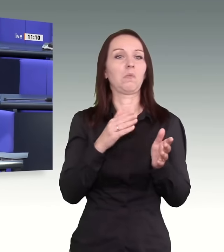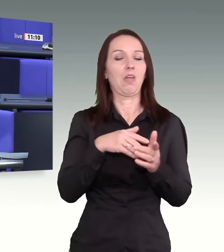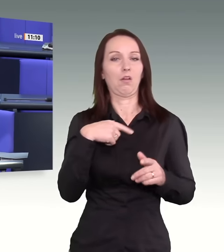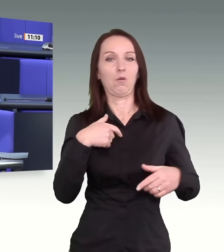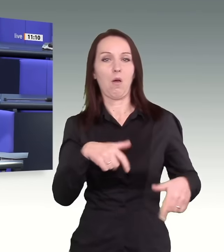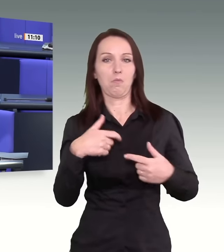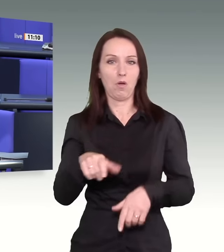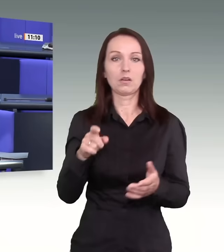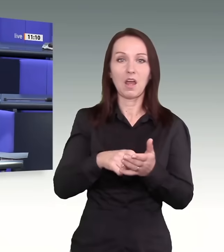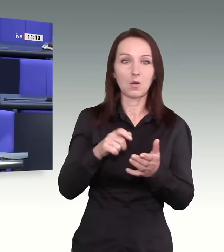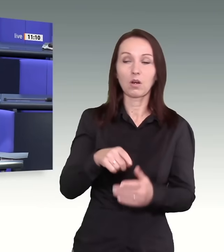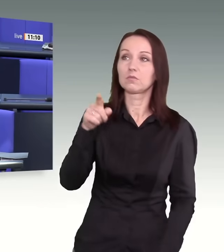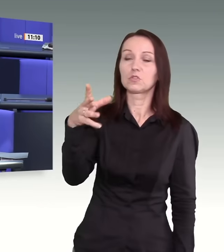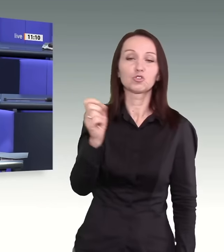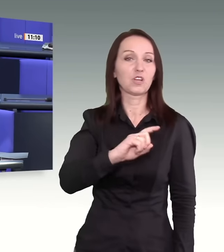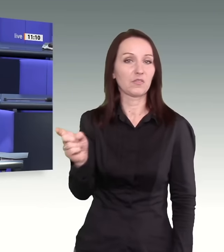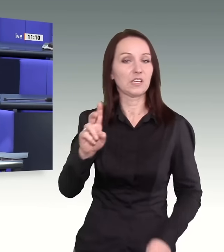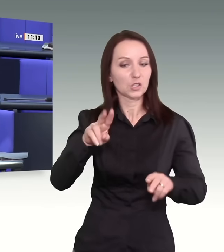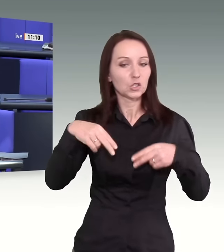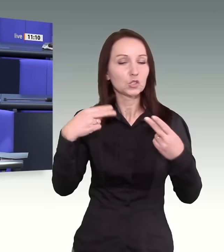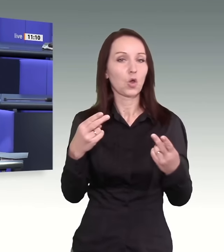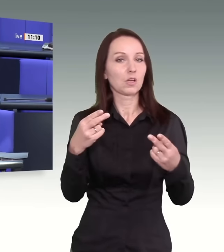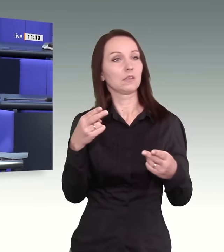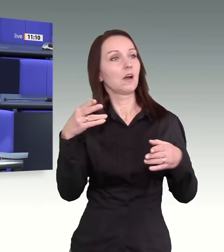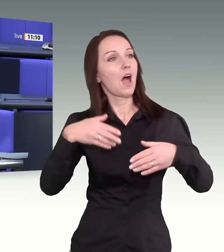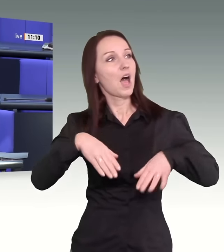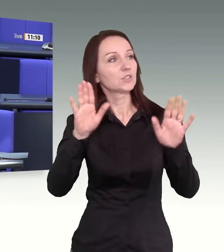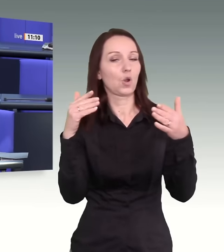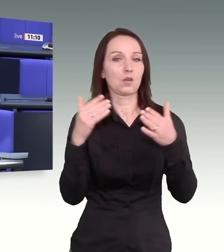weil Sie es nicht schaffen, wieder Ordnungs ins Asylkurs zu bringen.